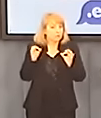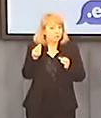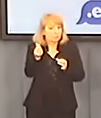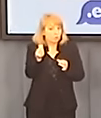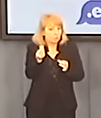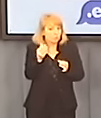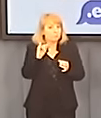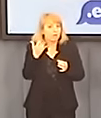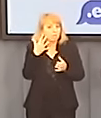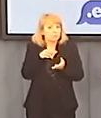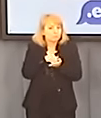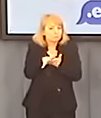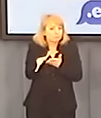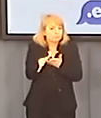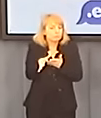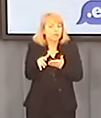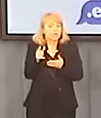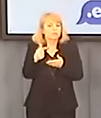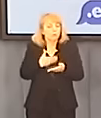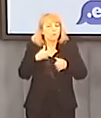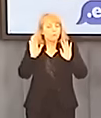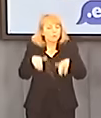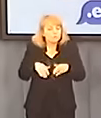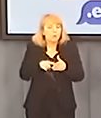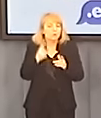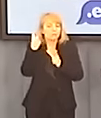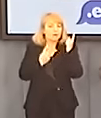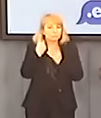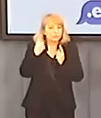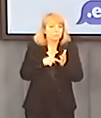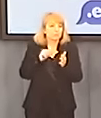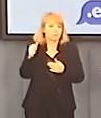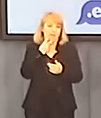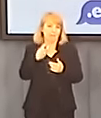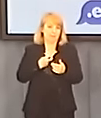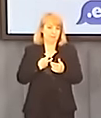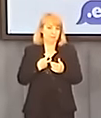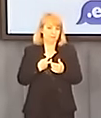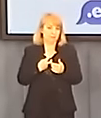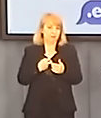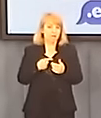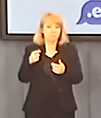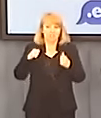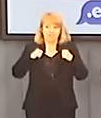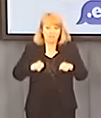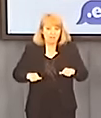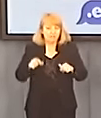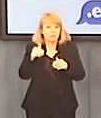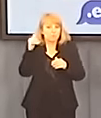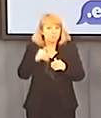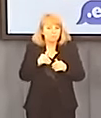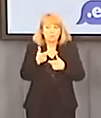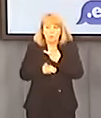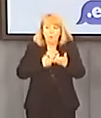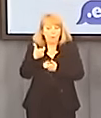takiego naszego kopa naszemu przemysłowi, to właśnie jest energetyka prosumencka, zmasowana również na wsiach. Ale nie róbmy